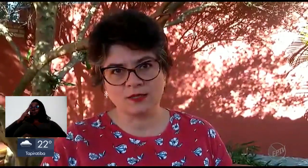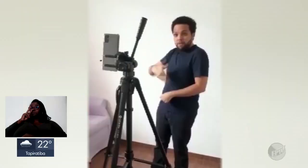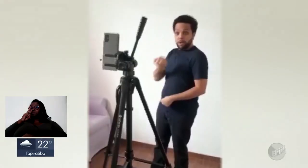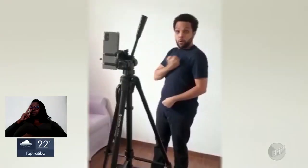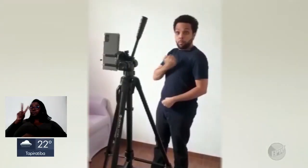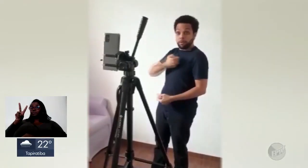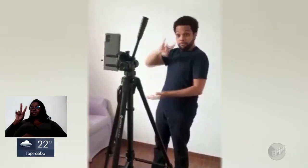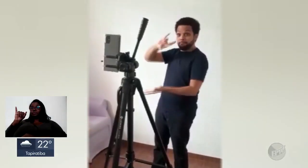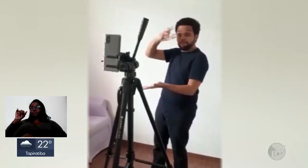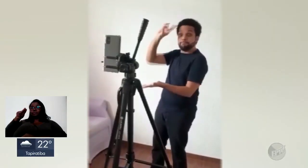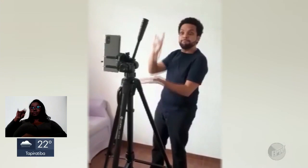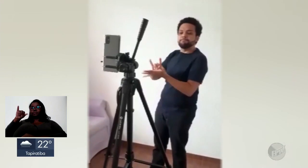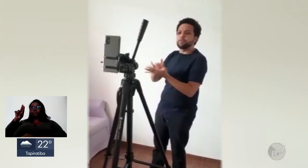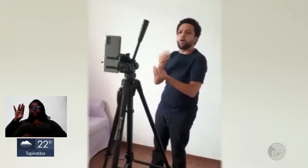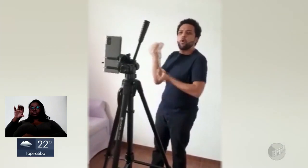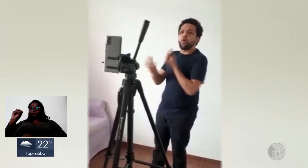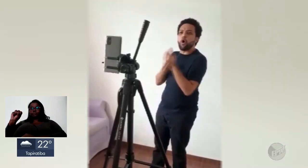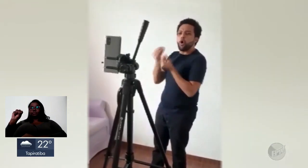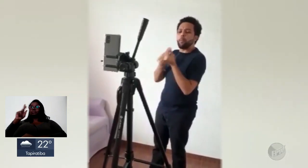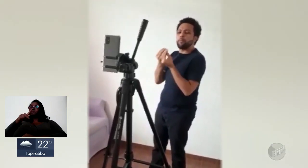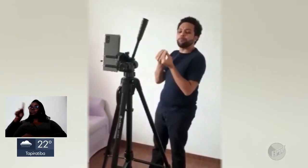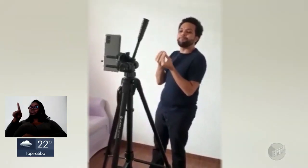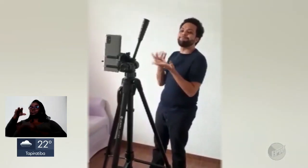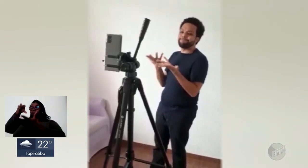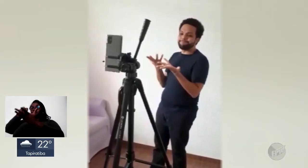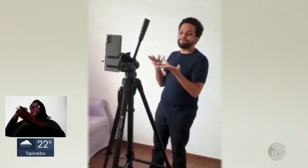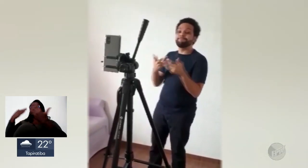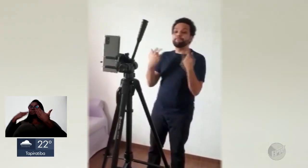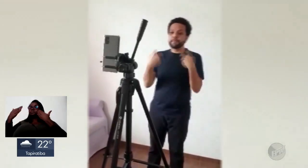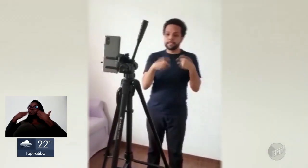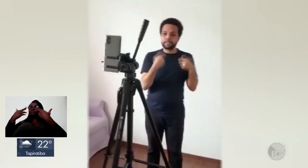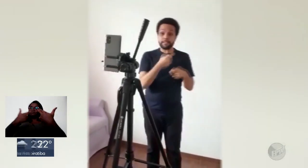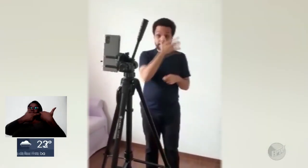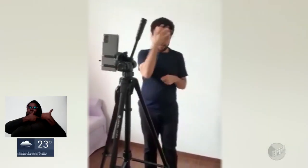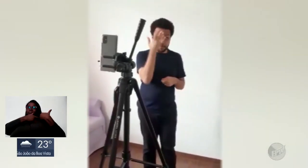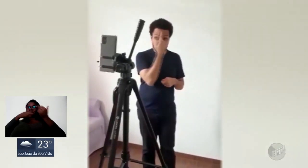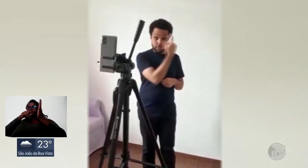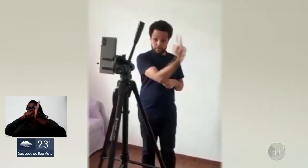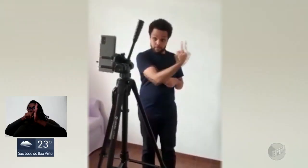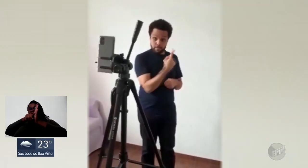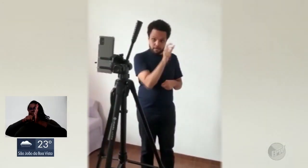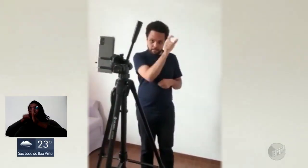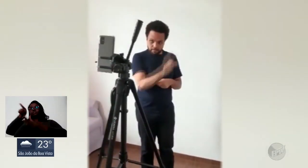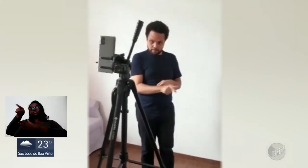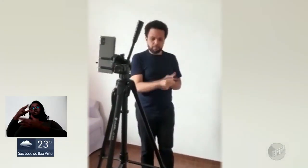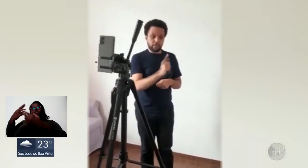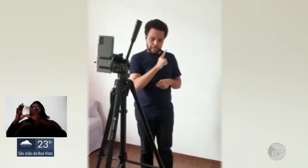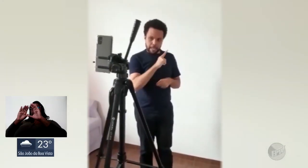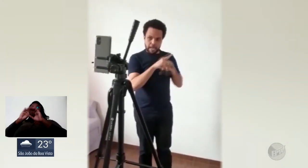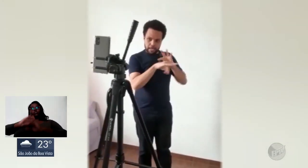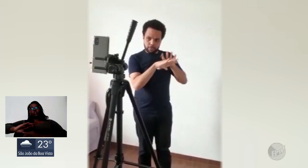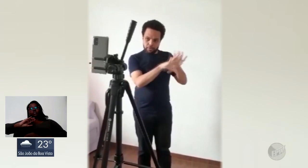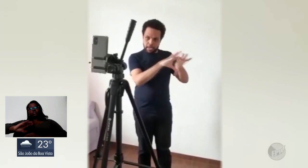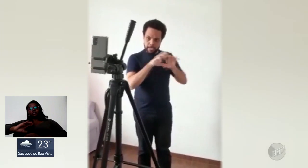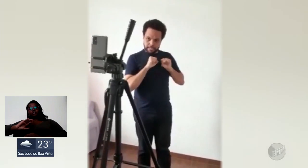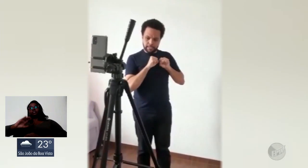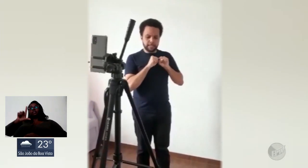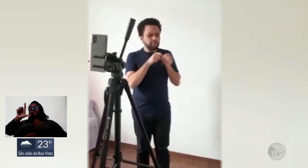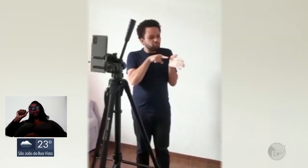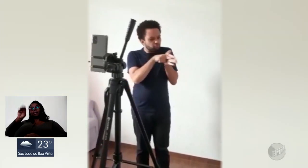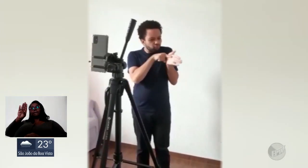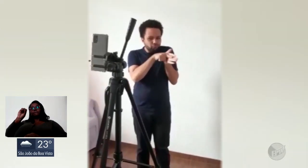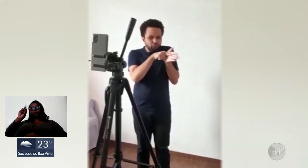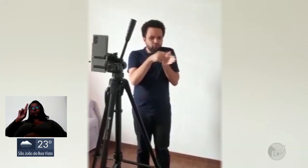população. Vinícius, professor do Departamento de Psicologia, é o responsável pela pesquisa. Ele coordena o Laboratório da